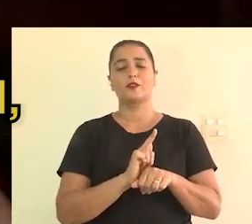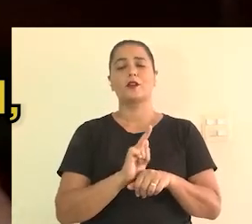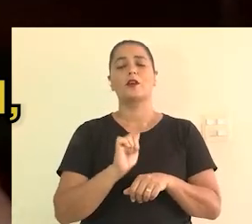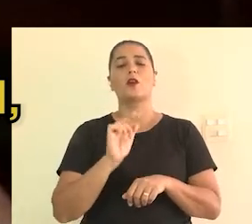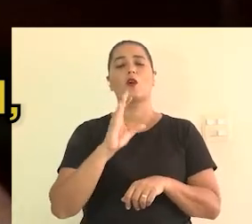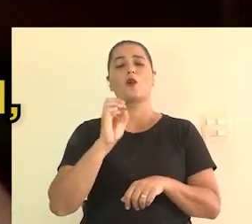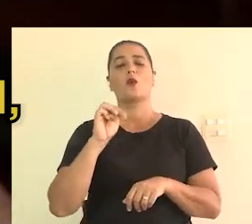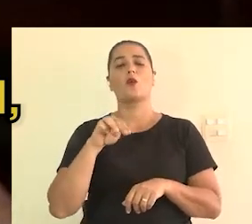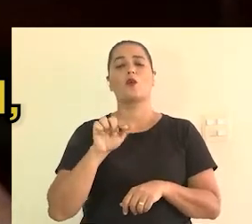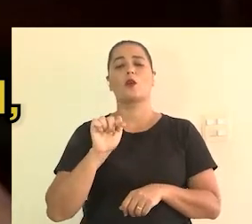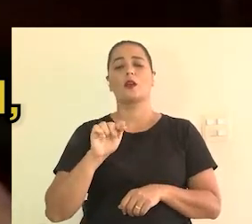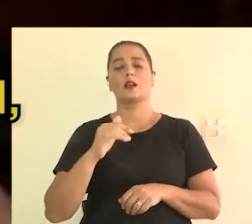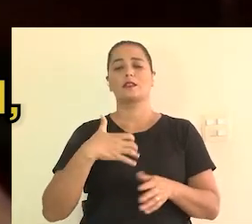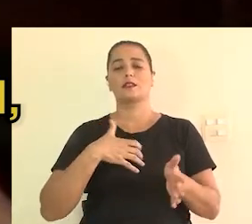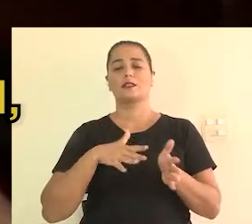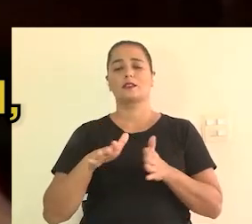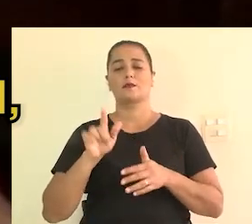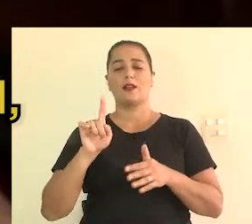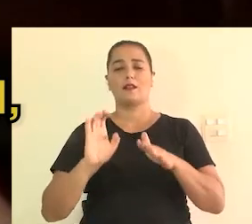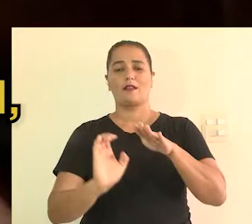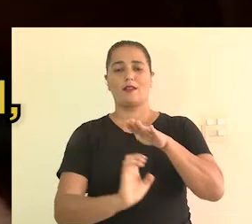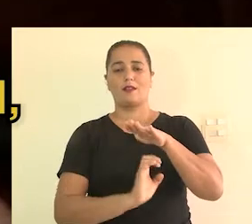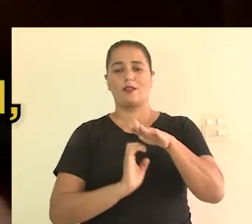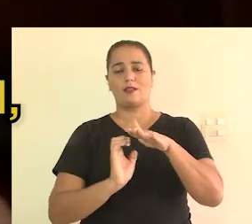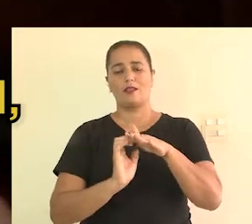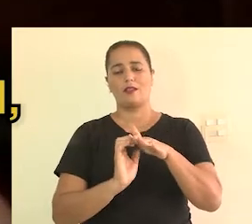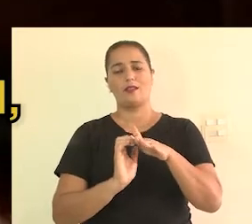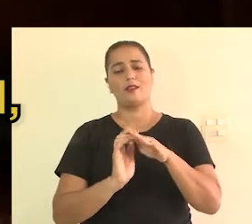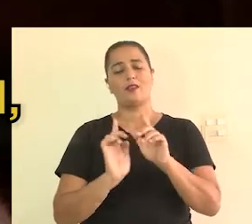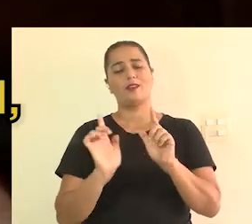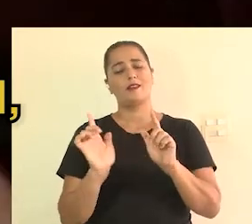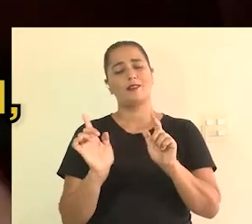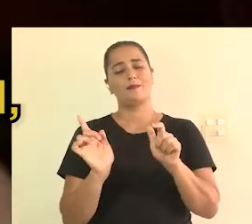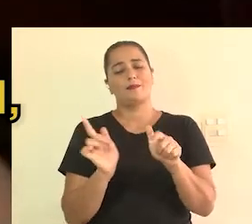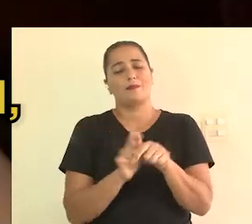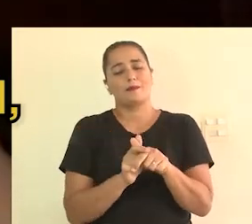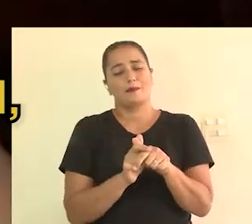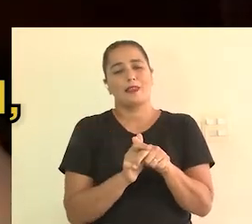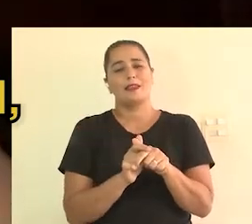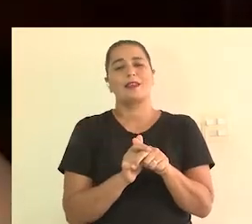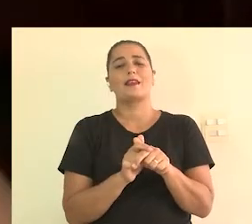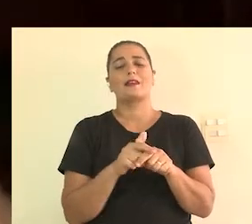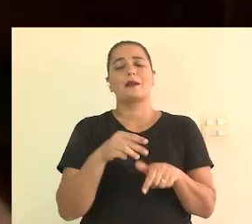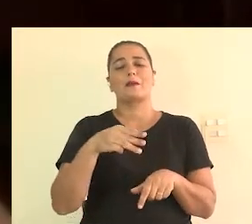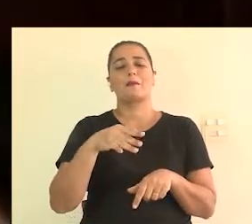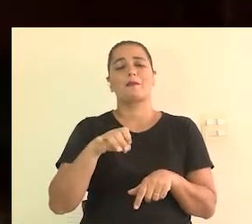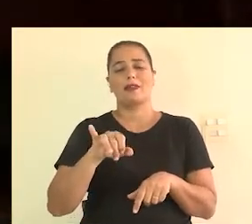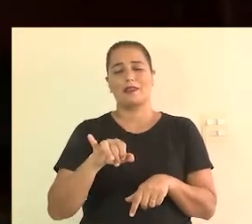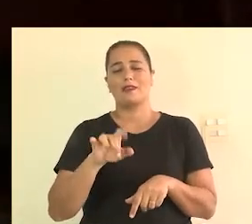Comunicacional, que é uma empresa, uma micro, micro empresa, que faz